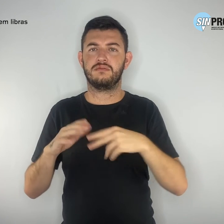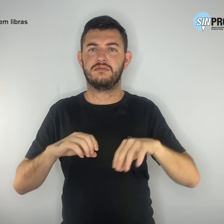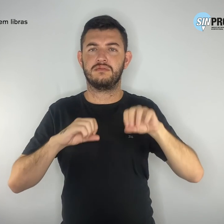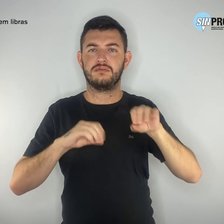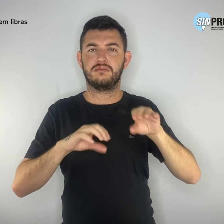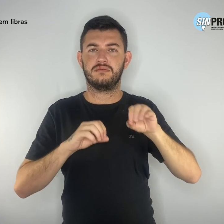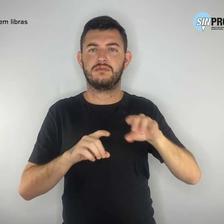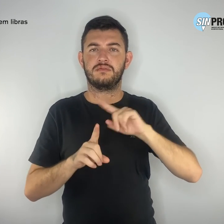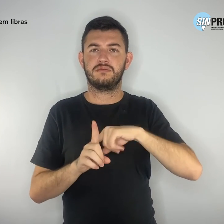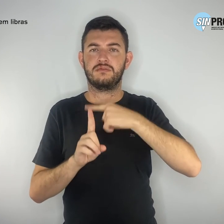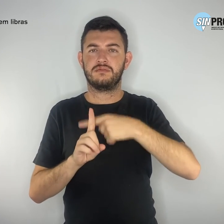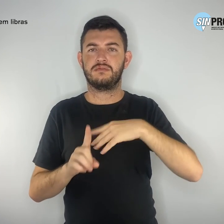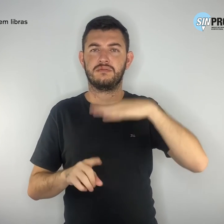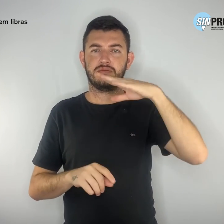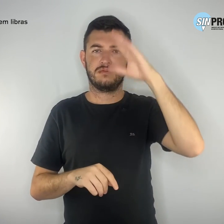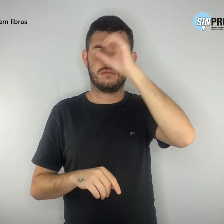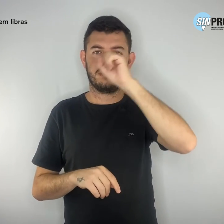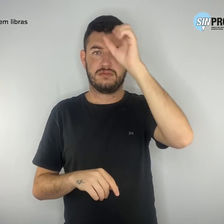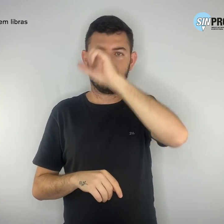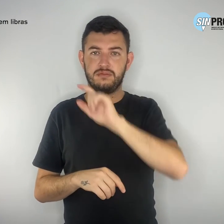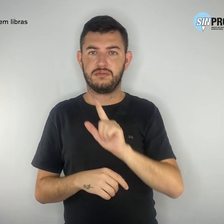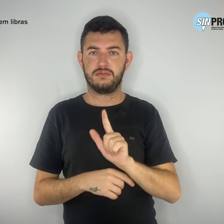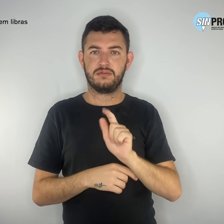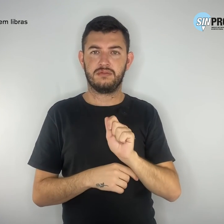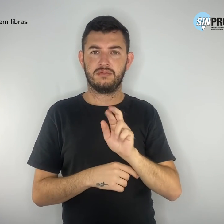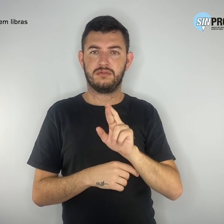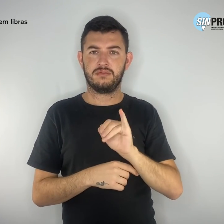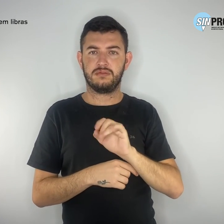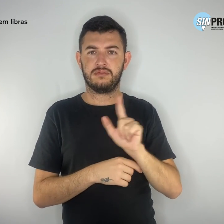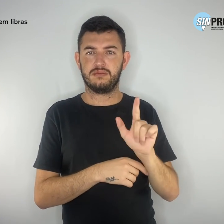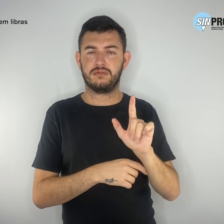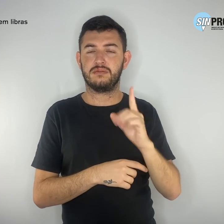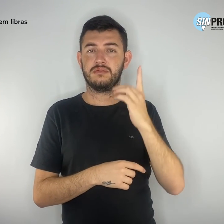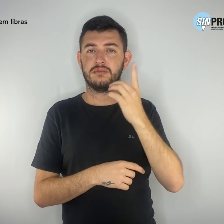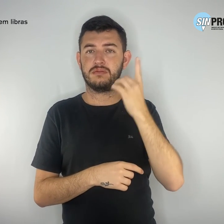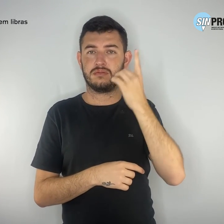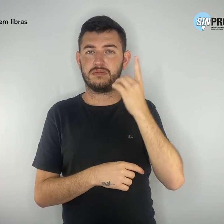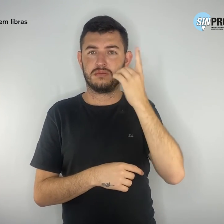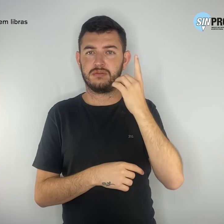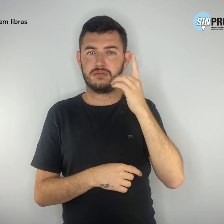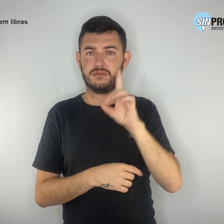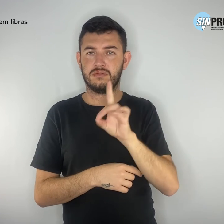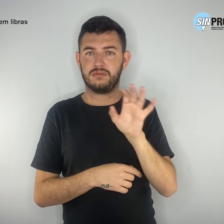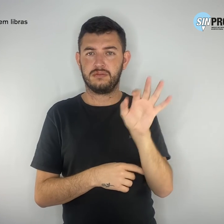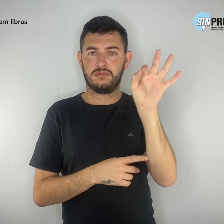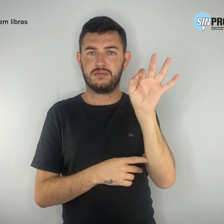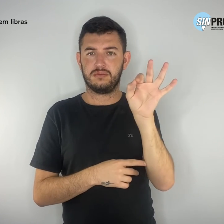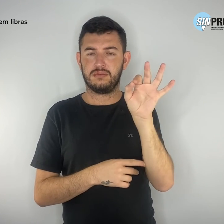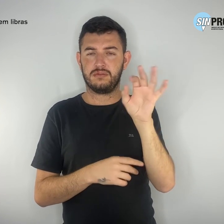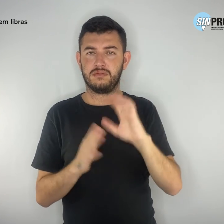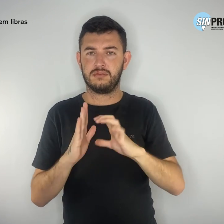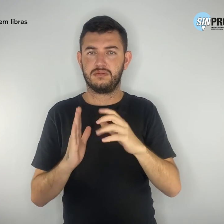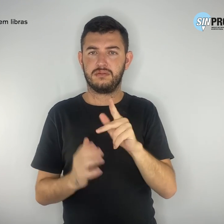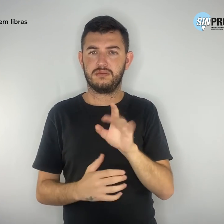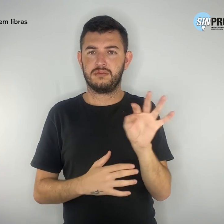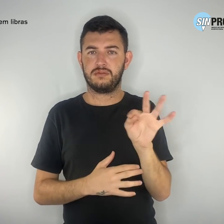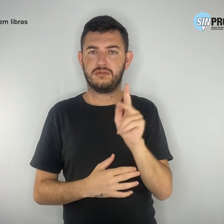Gabriel Magno é deputado distrital pelo PT, professor da Rede Pública do